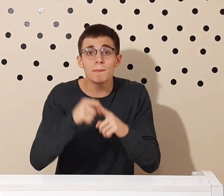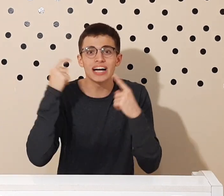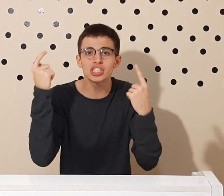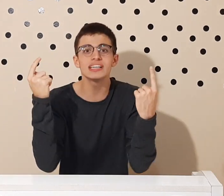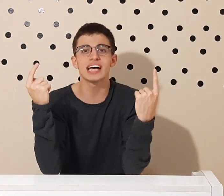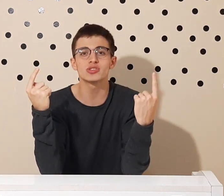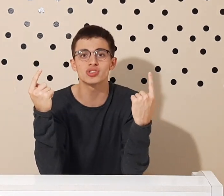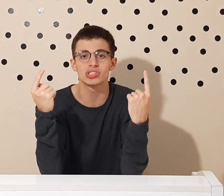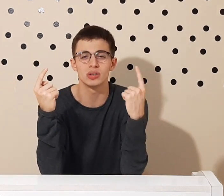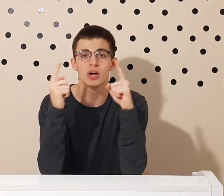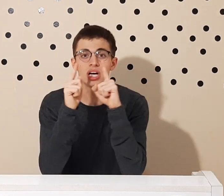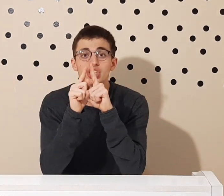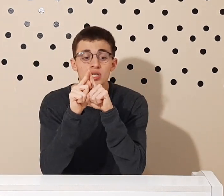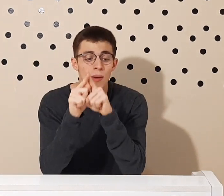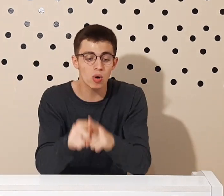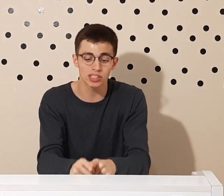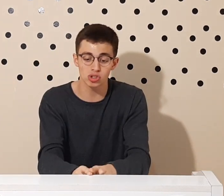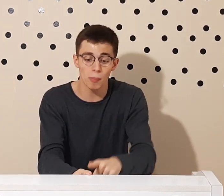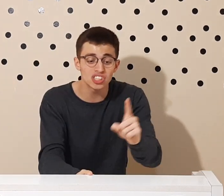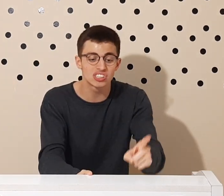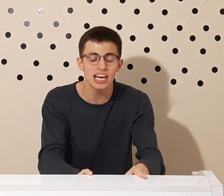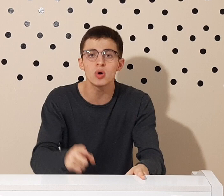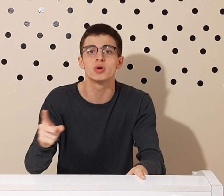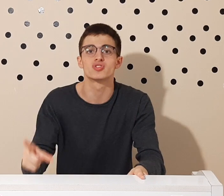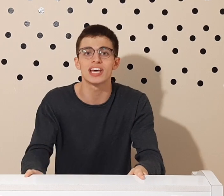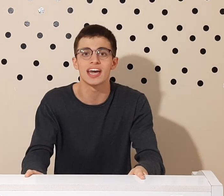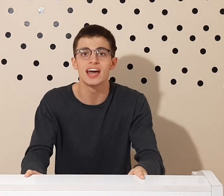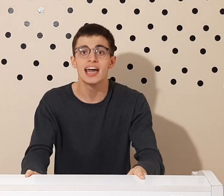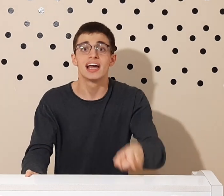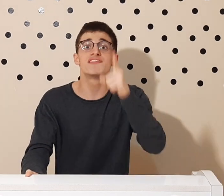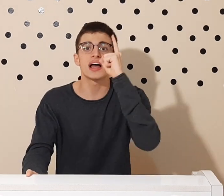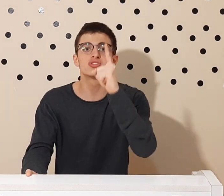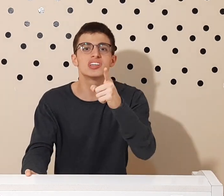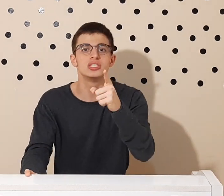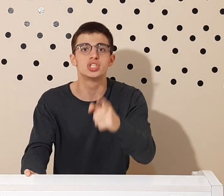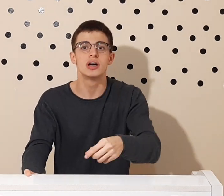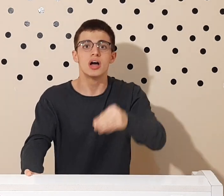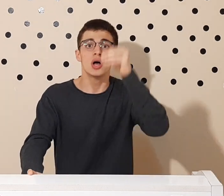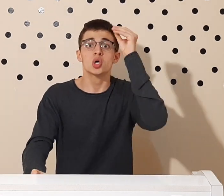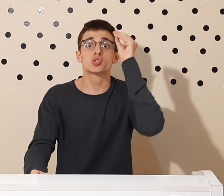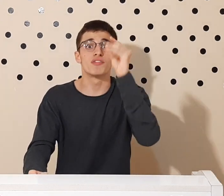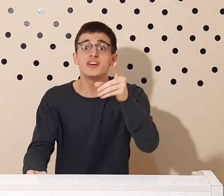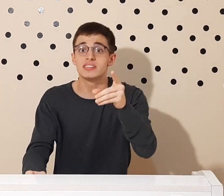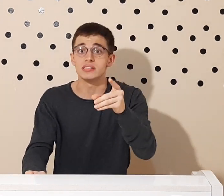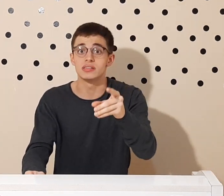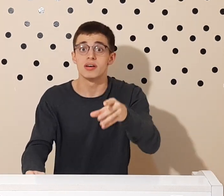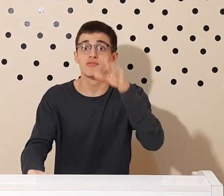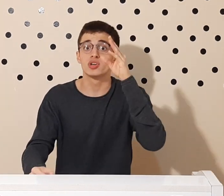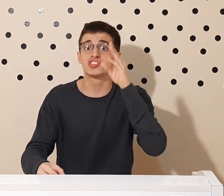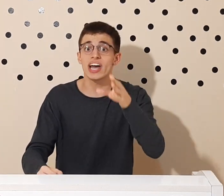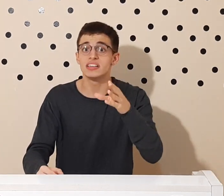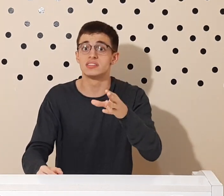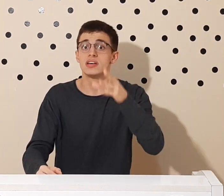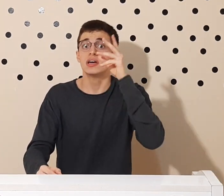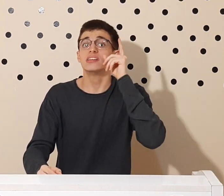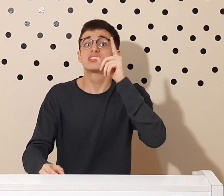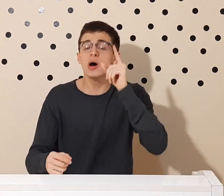a partir desse raciocínio de que uma coisa só pode ser ou não ser, ele fala o seguinte, sofistas, vocês estão